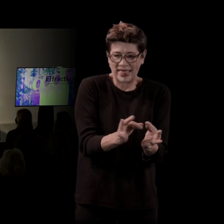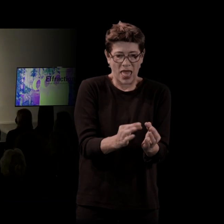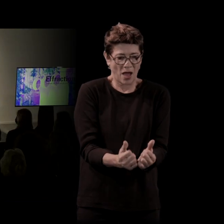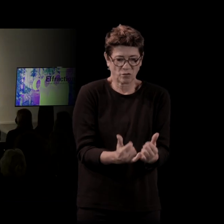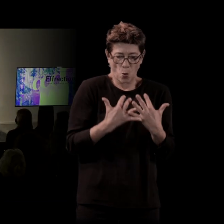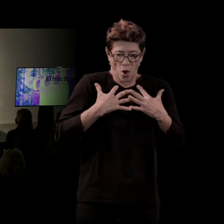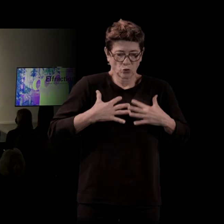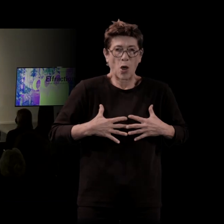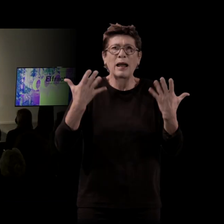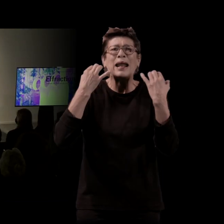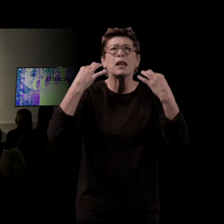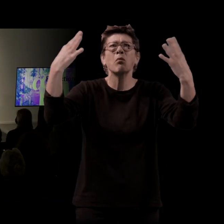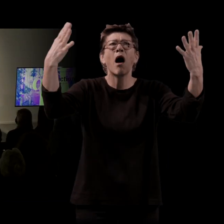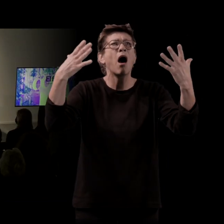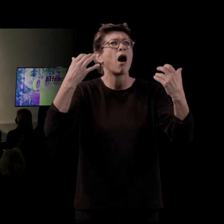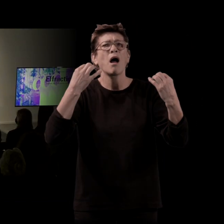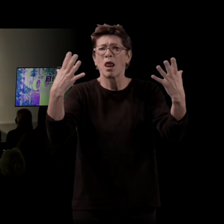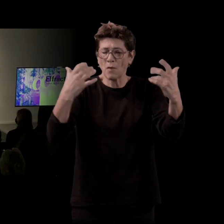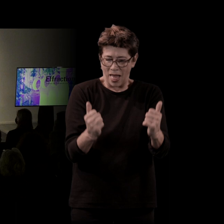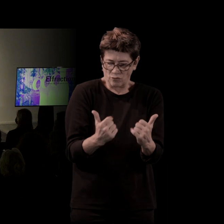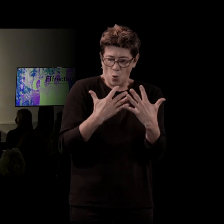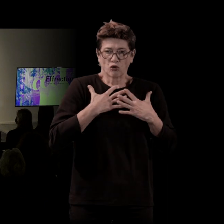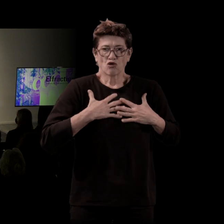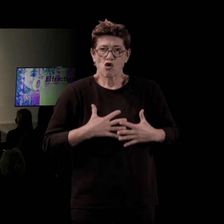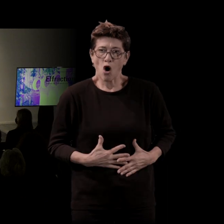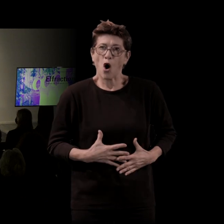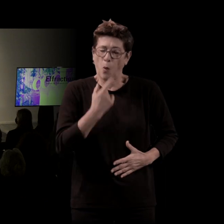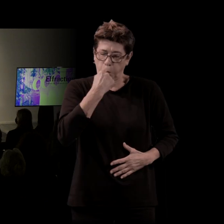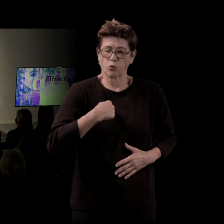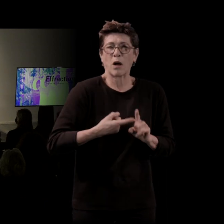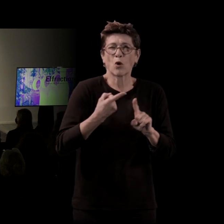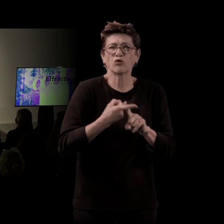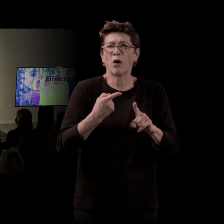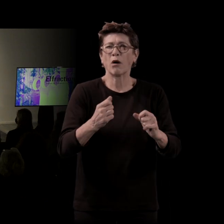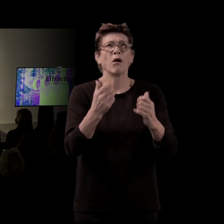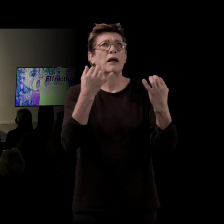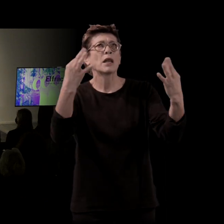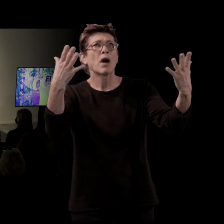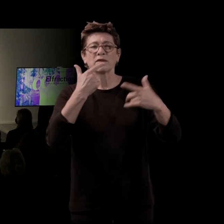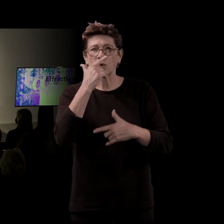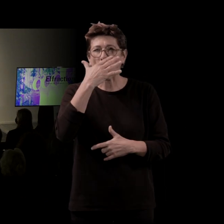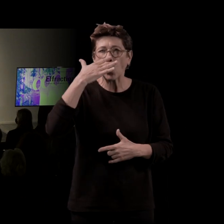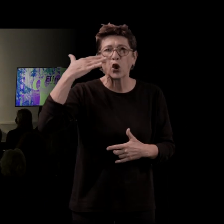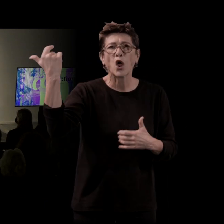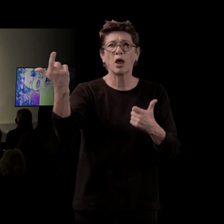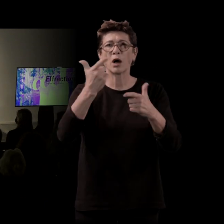le temps qui fait, c'est un certain, les odeurs, les paysages, les bruits, tout cet ensemble de données